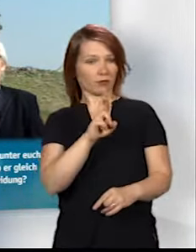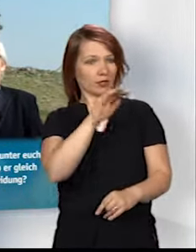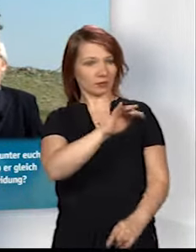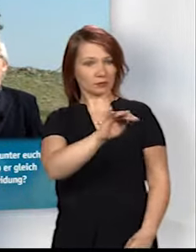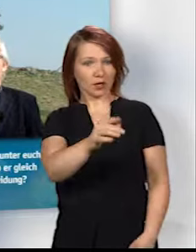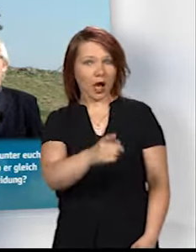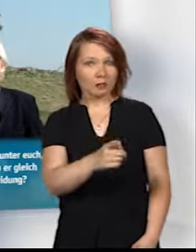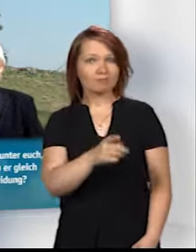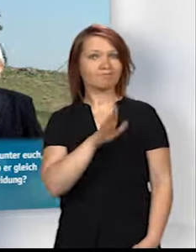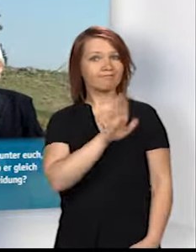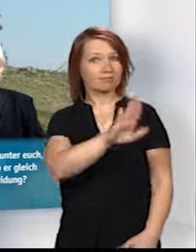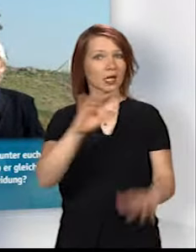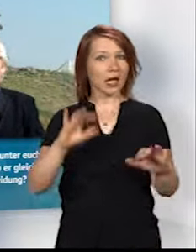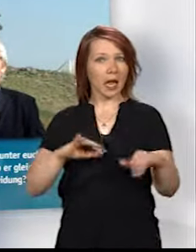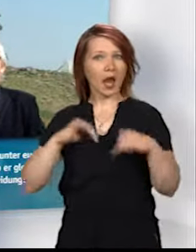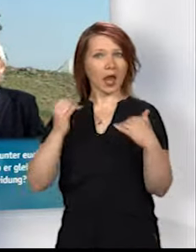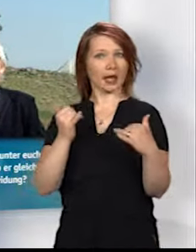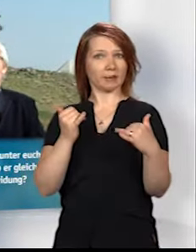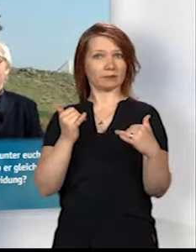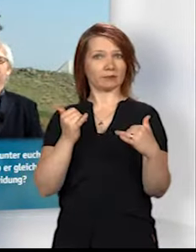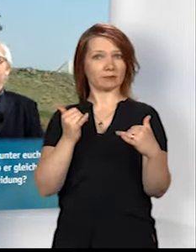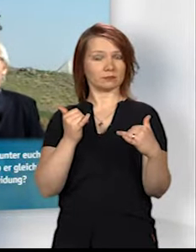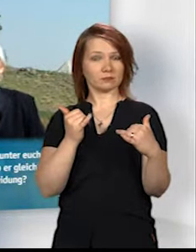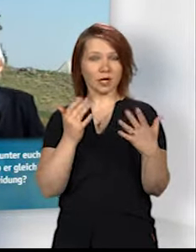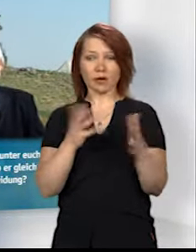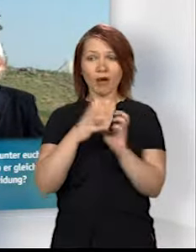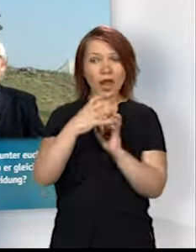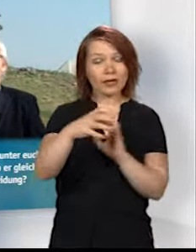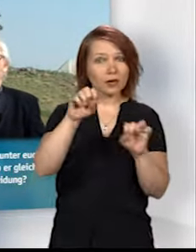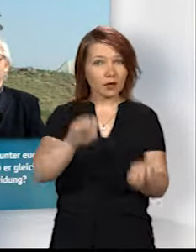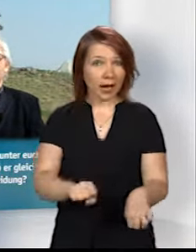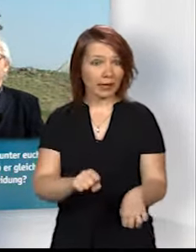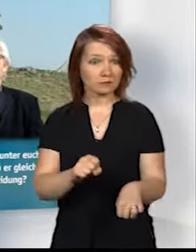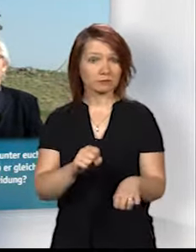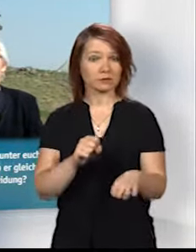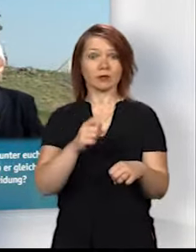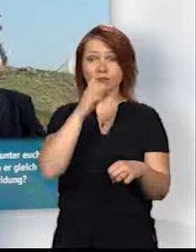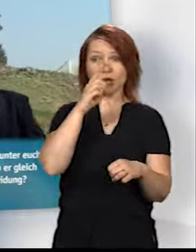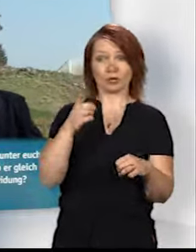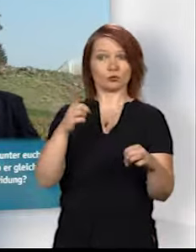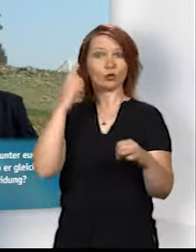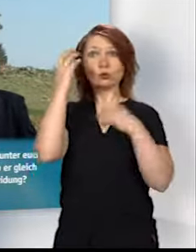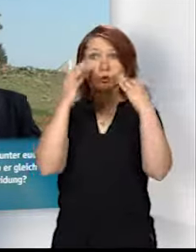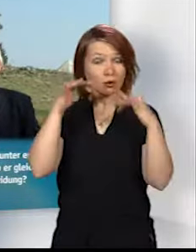euch, der seinem Leben eine Länge zusetzen könnte? Ob er gleich darum sorgt?